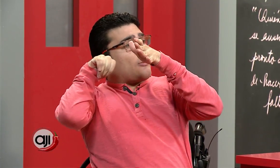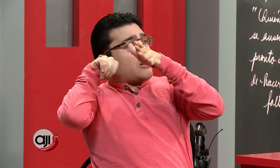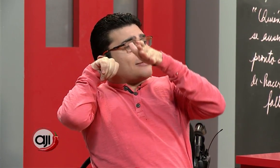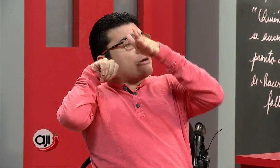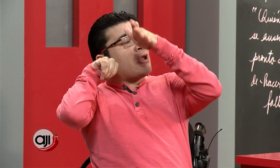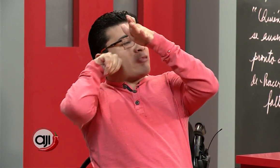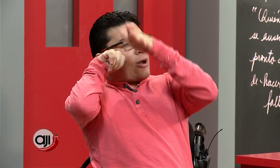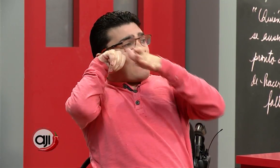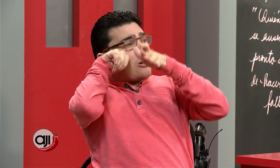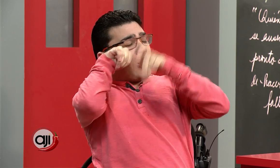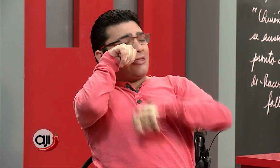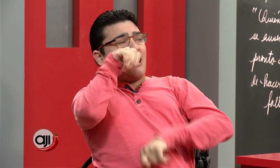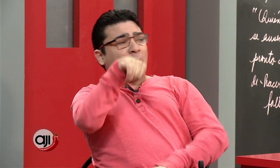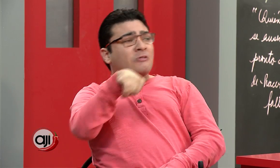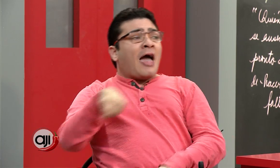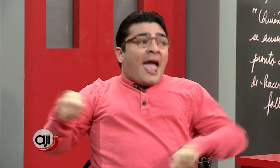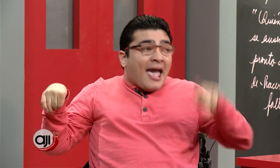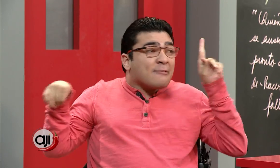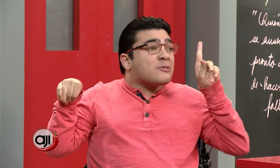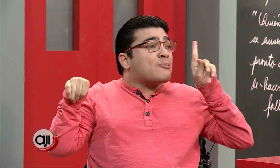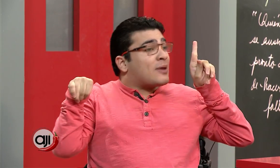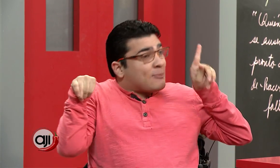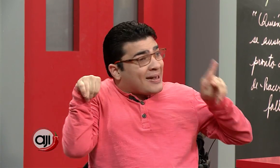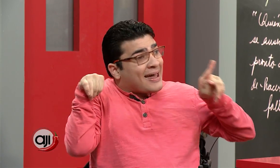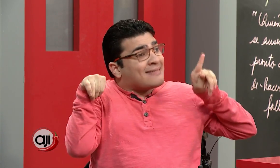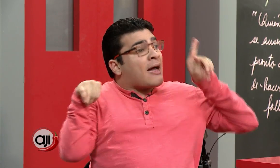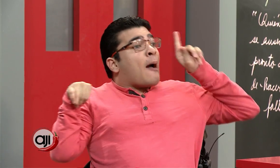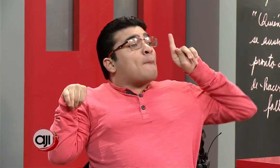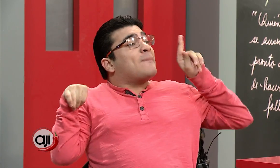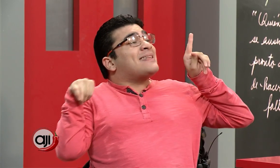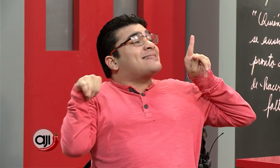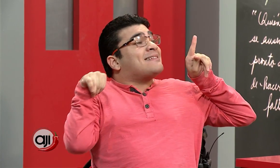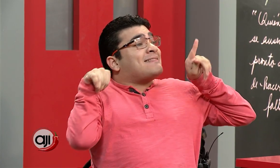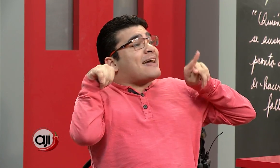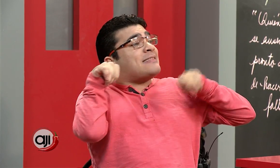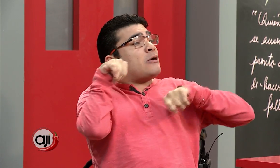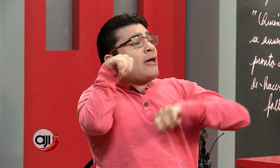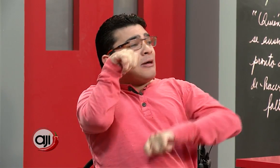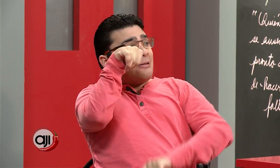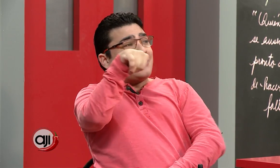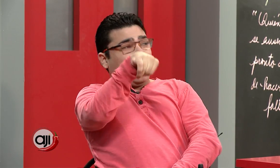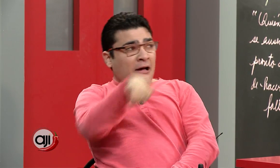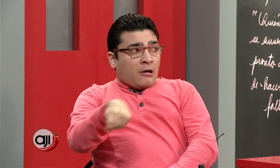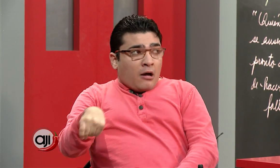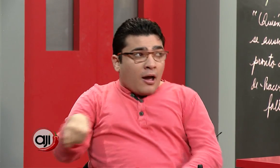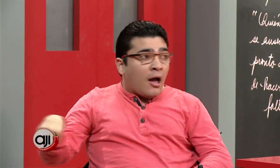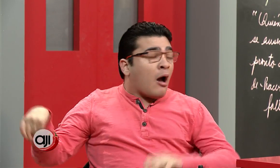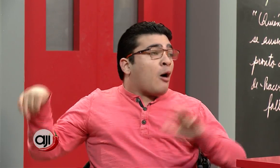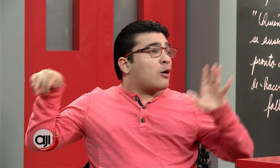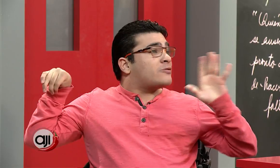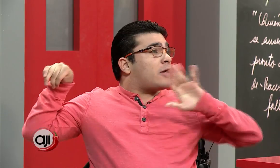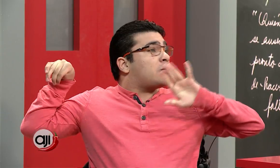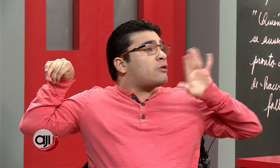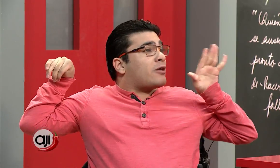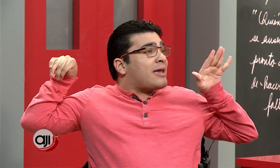me ocasiona 3 paros cardíacos, en mis primeras 27 horas de vida. Imagínate. O sea, yo no tenía